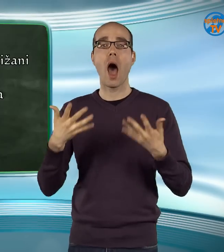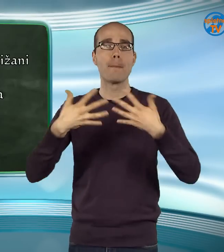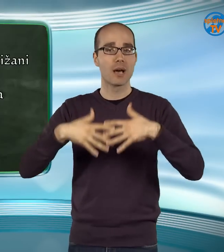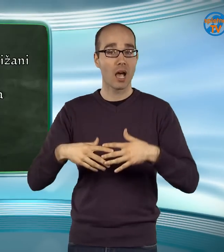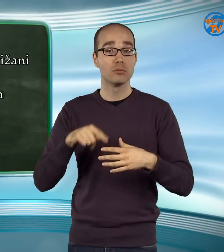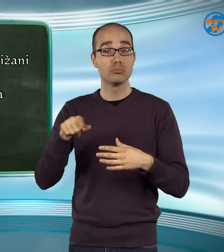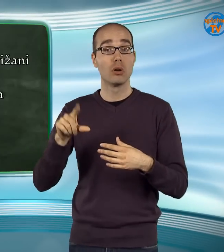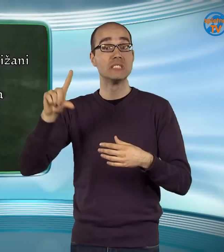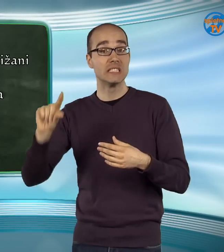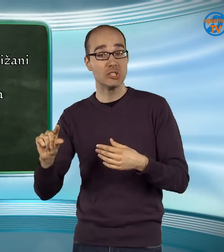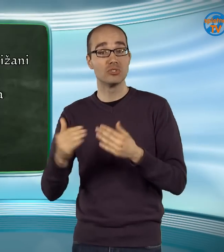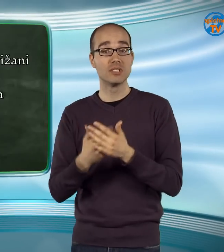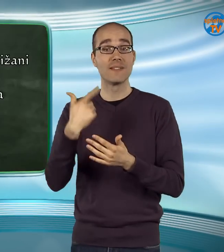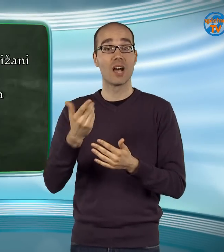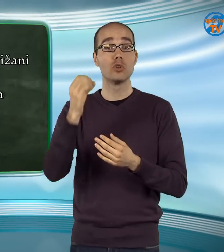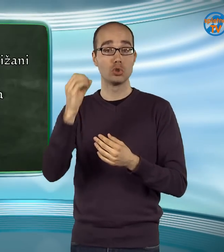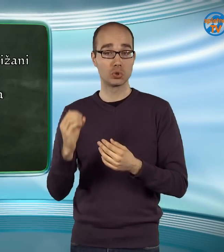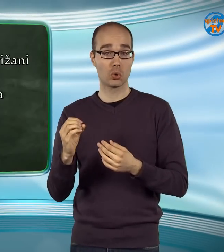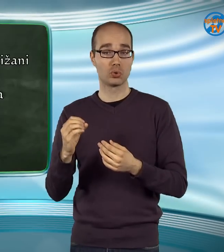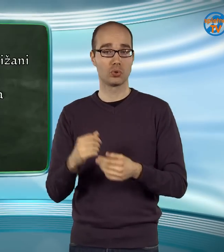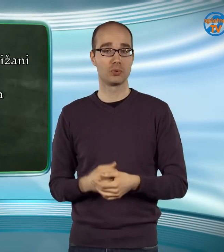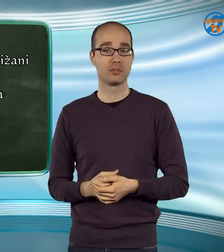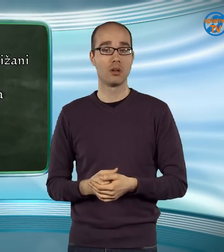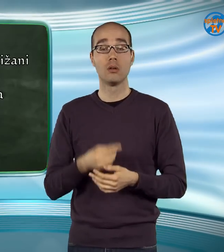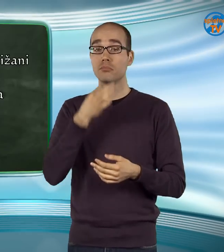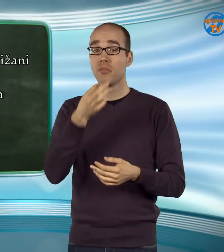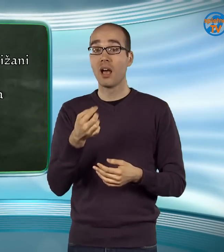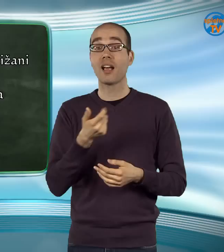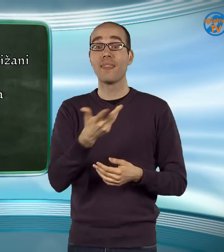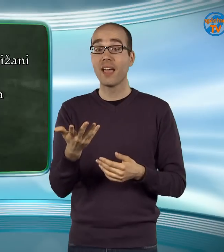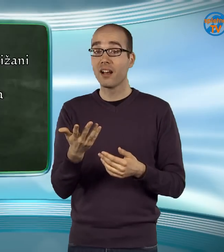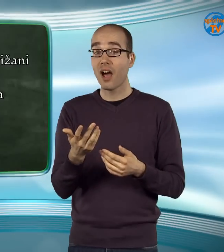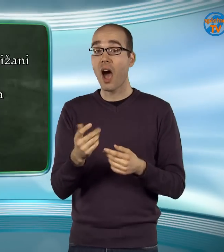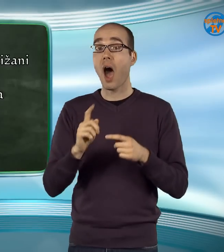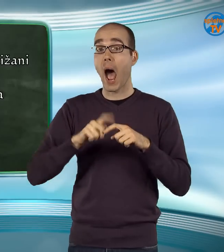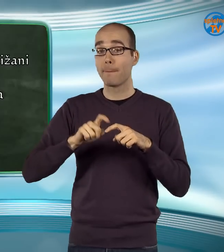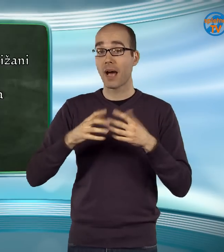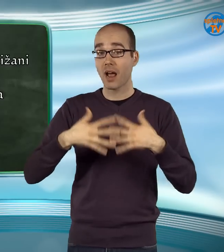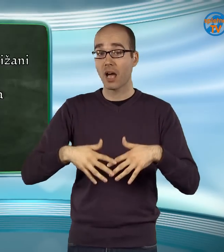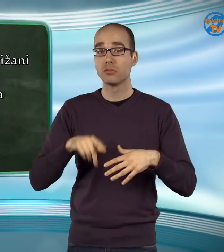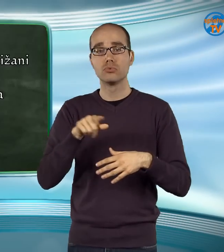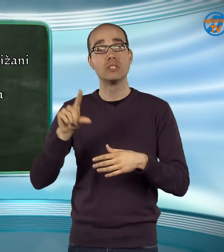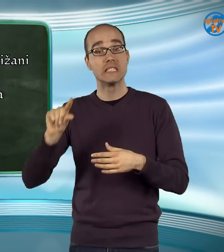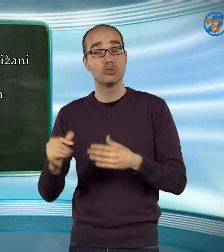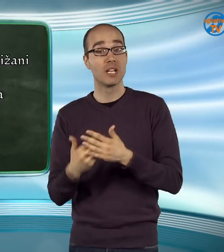so zniženi za 20 odstotkov. Kateri aparati so zniženi za 20 odstotkov?